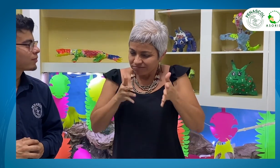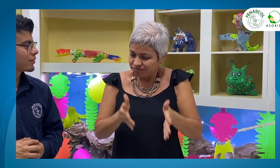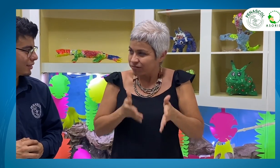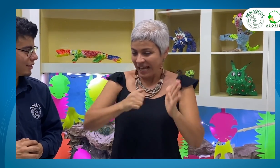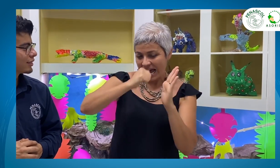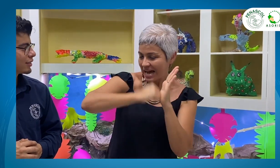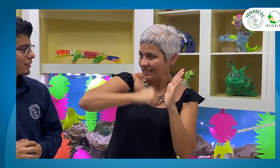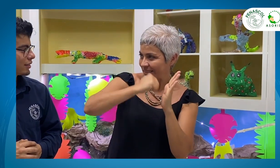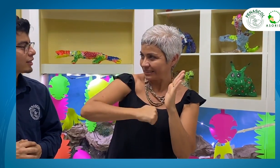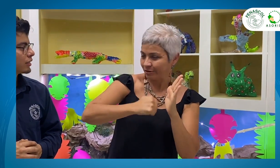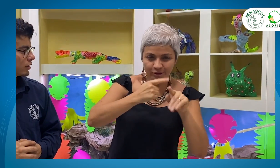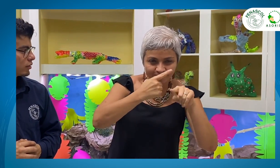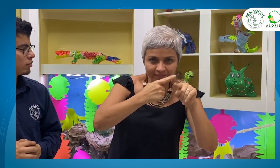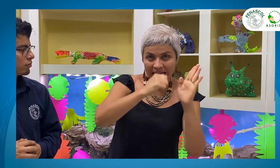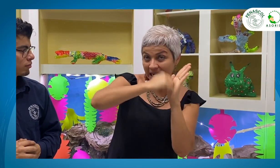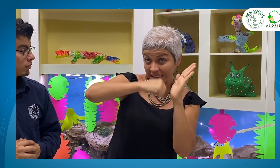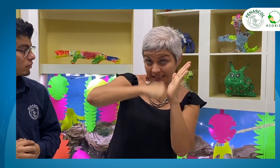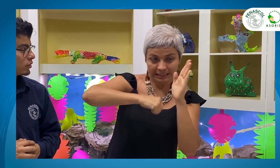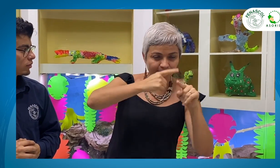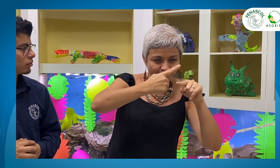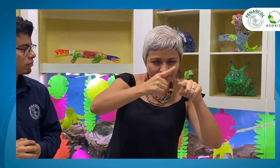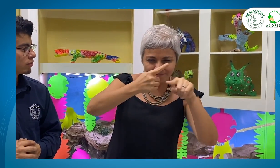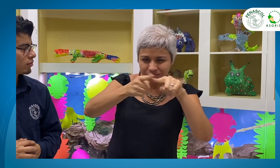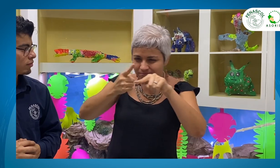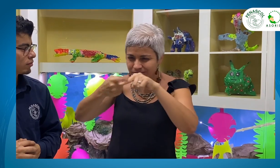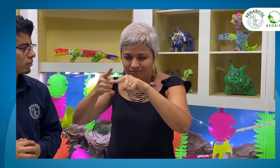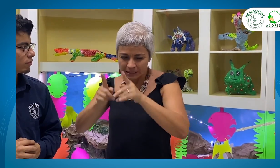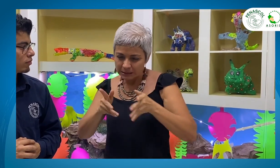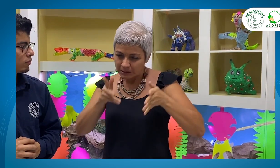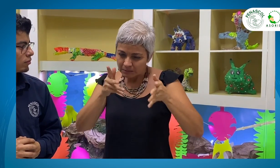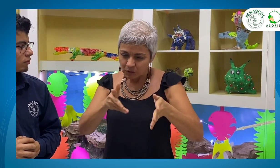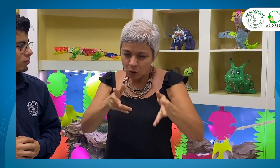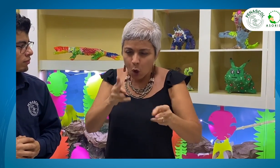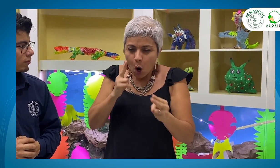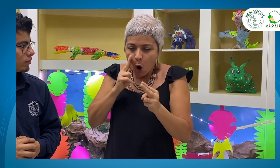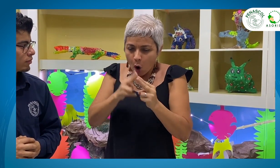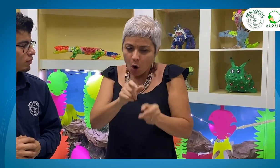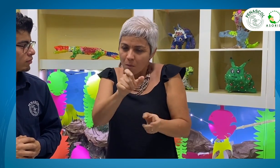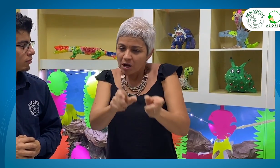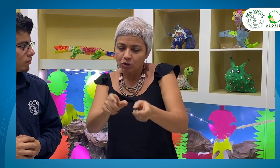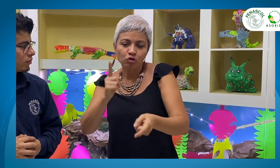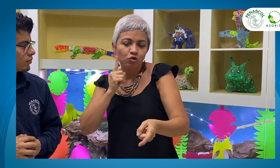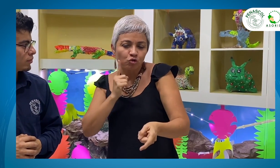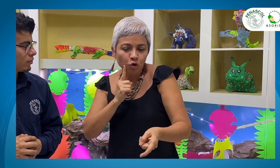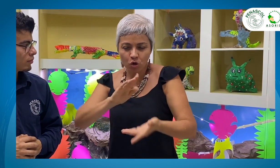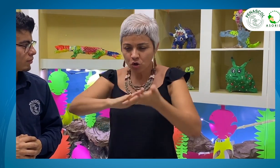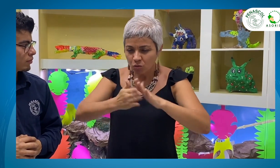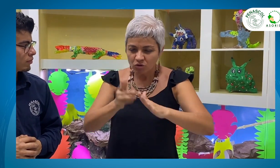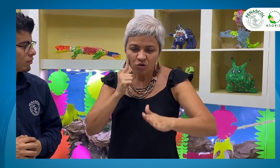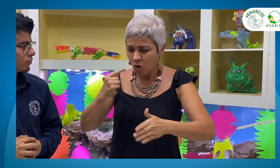realiza, a través de materiales que permitan conocer a las personas sordas, a la comunidad sorda, sus luchas, su